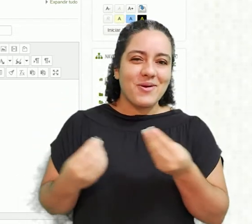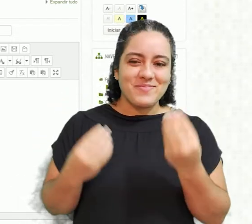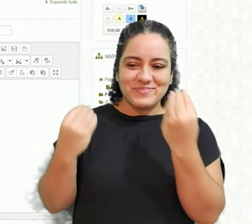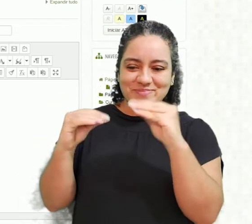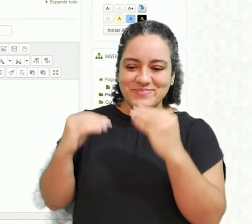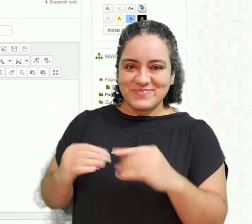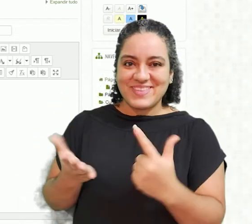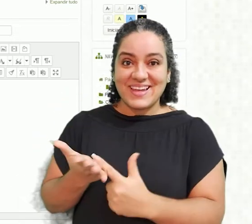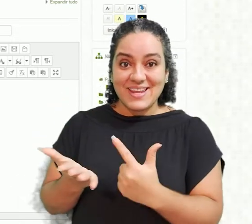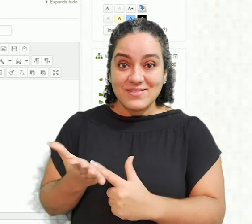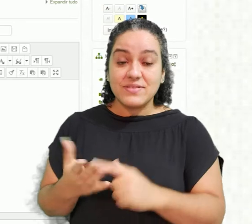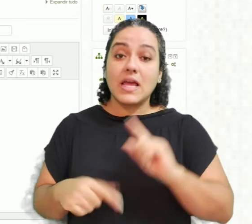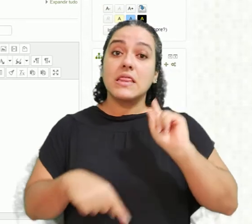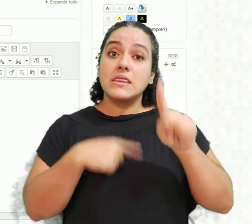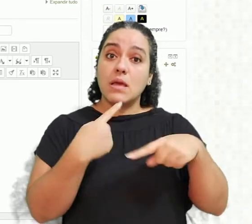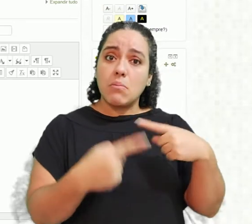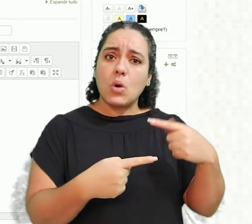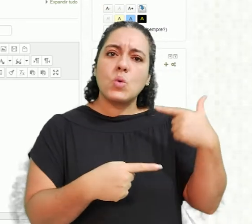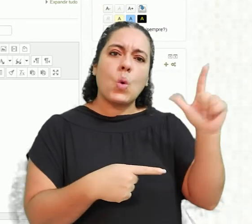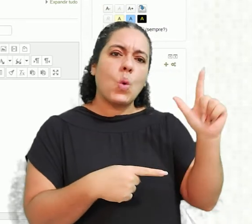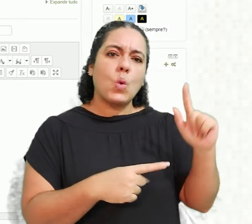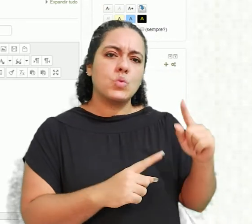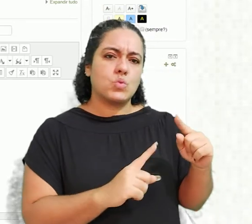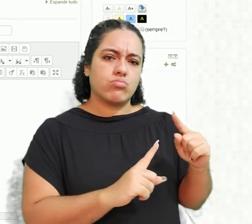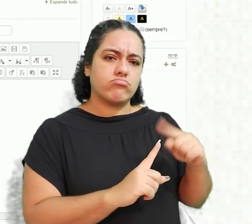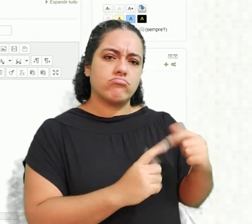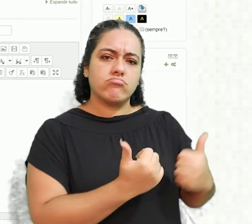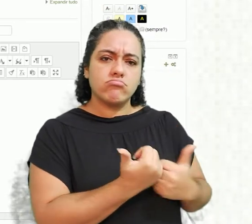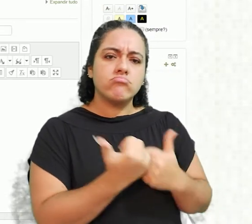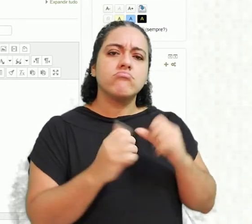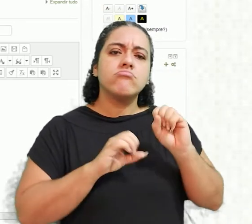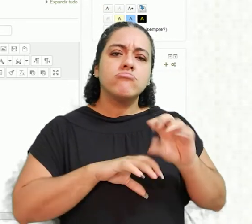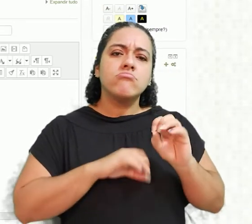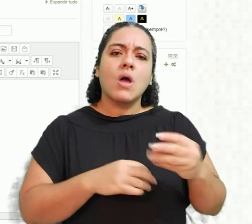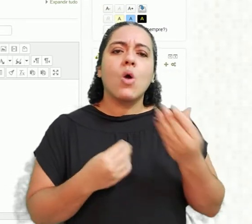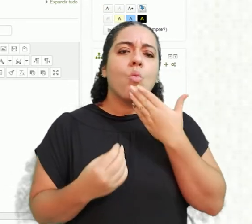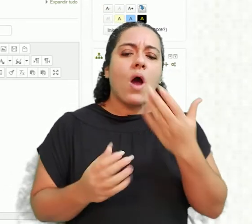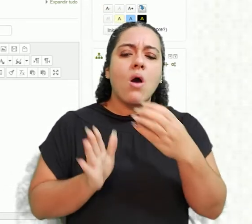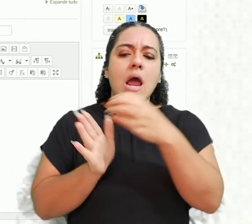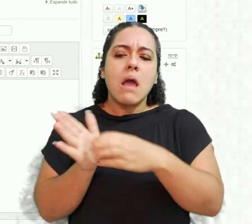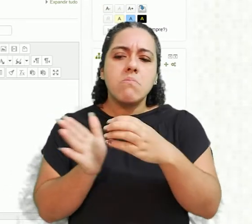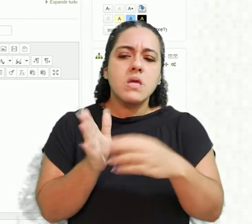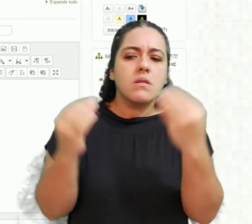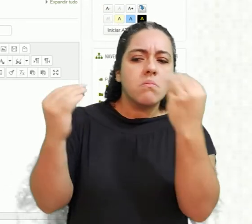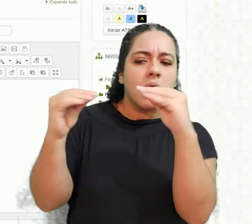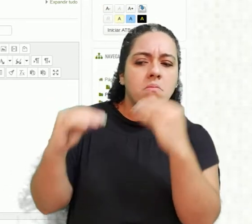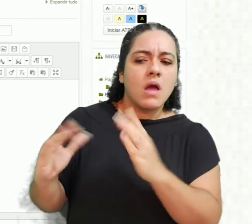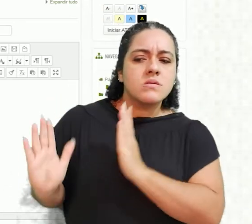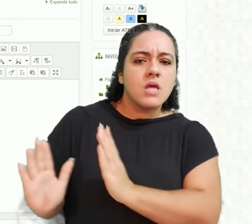inserir o livro e você pode depois em outro tutorial visualizar como inserir os capítulos e sessões, tá certo?